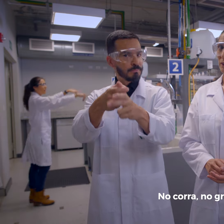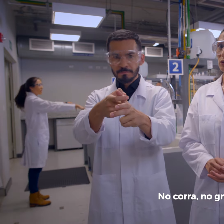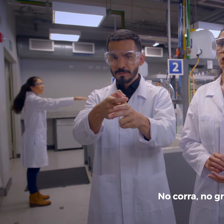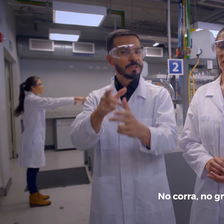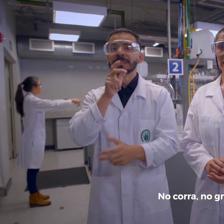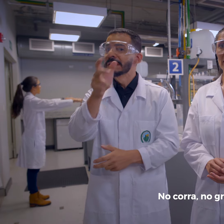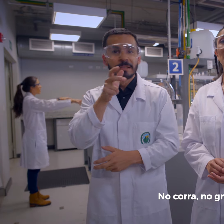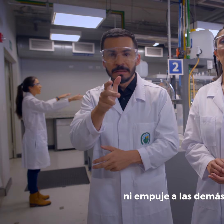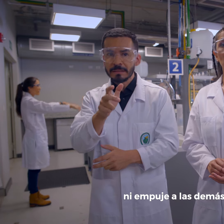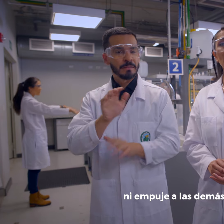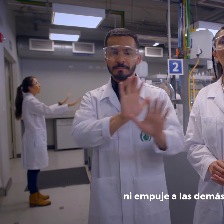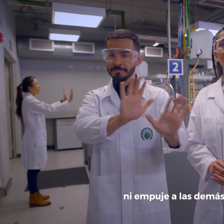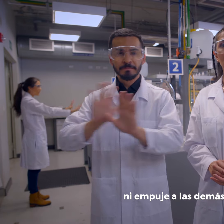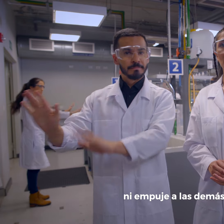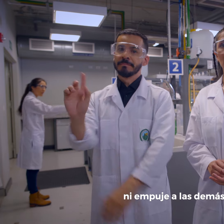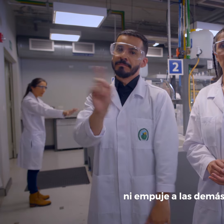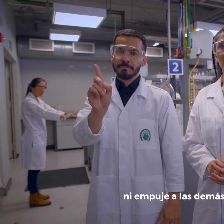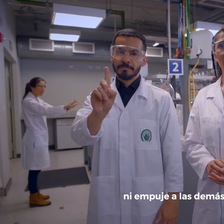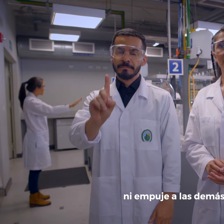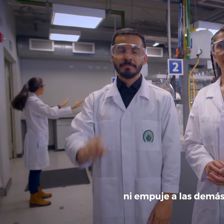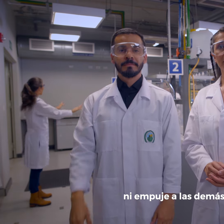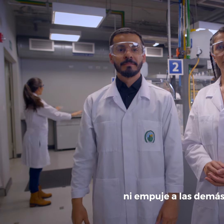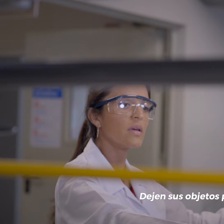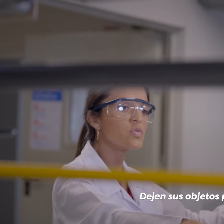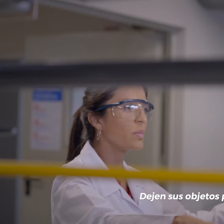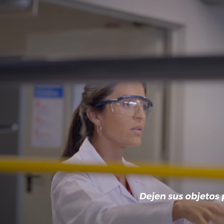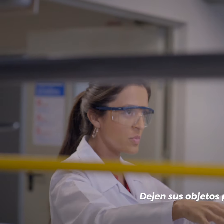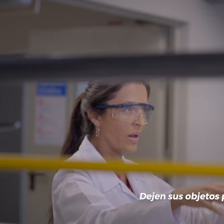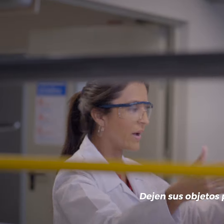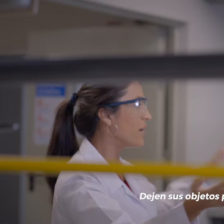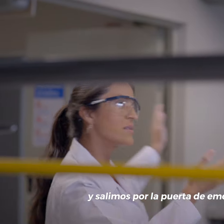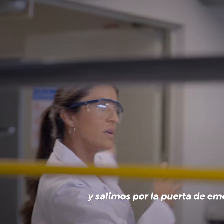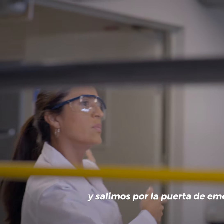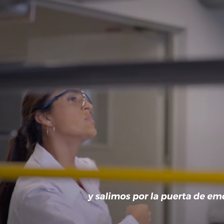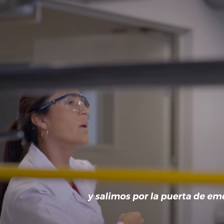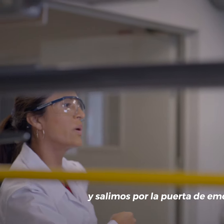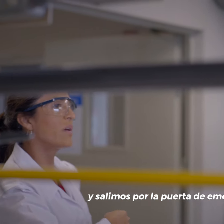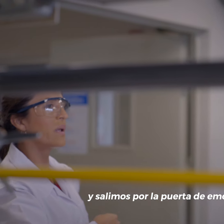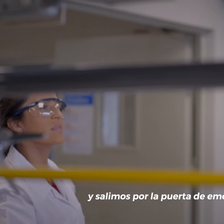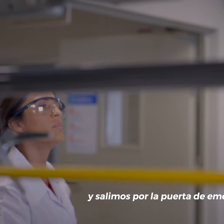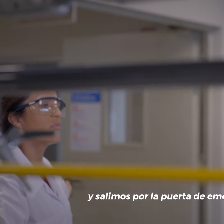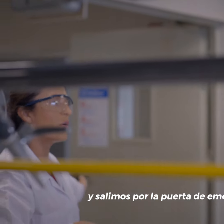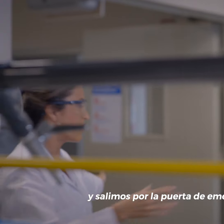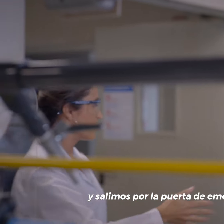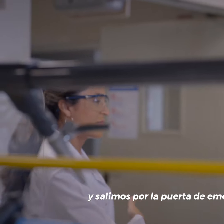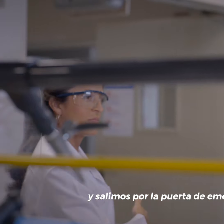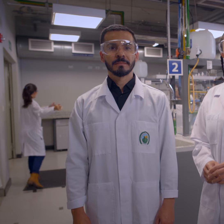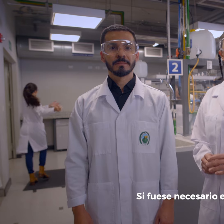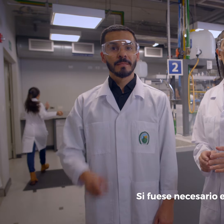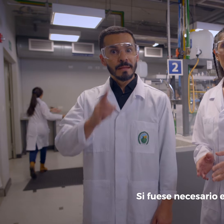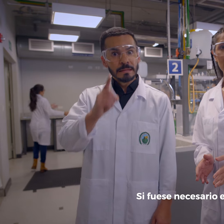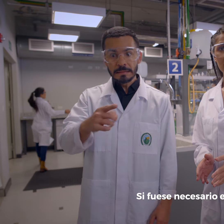No corra, no grite, ni empuje a las demás personas. Dejen sus objetos por acá y salimos por la puerta de emergencia, por favor.